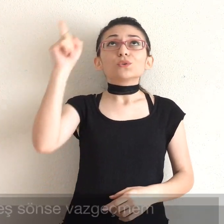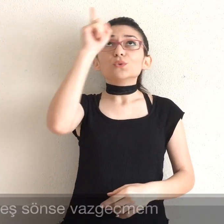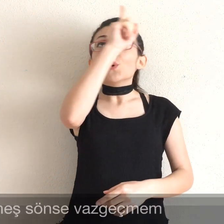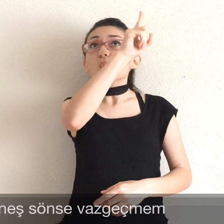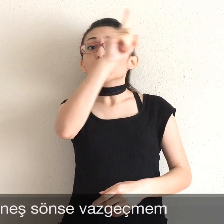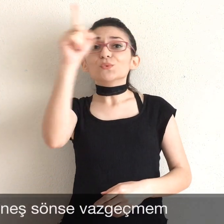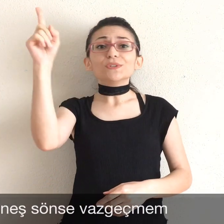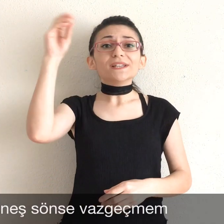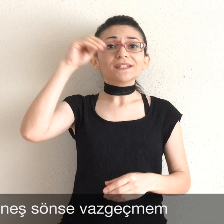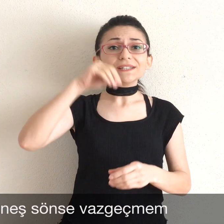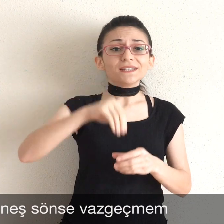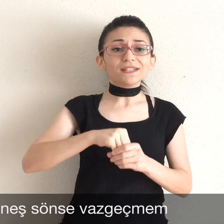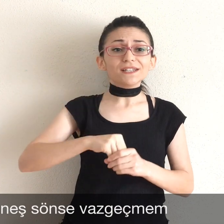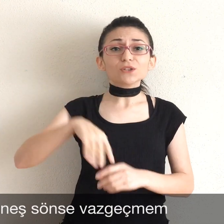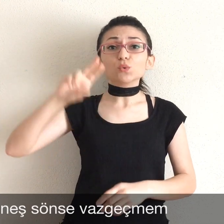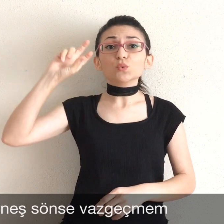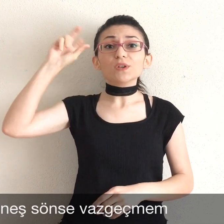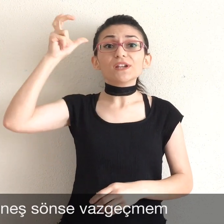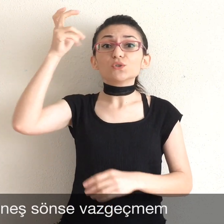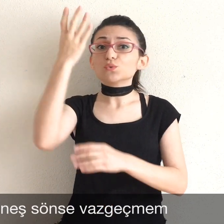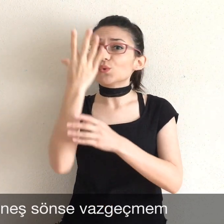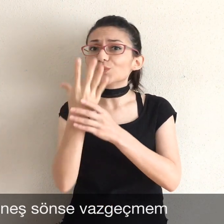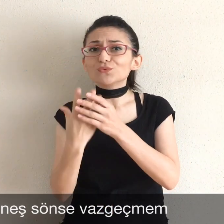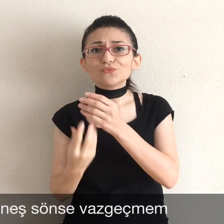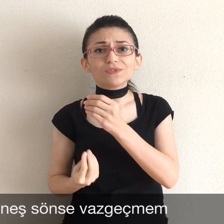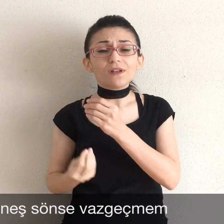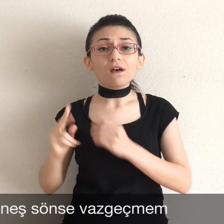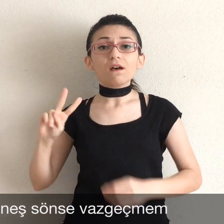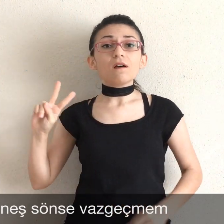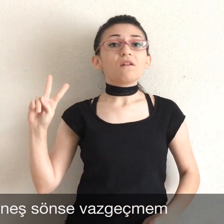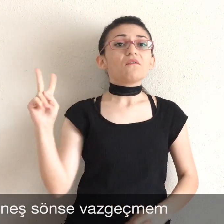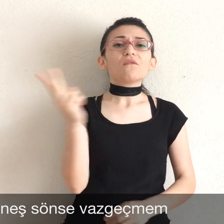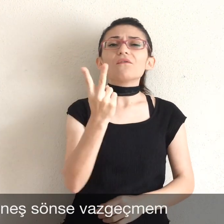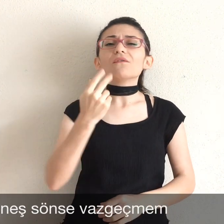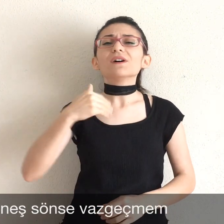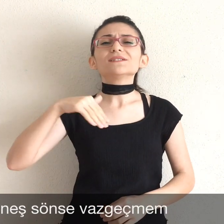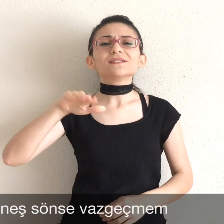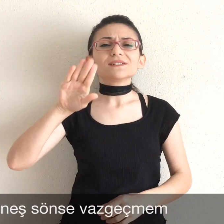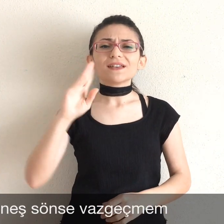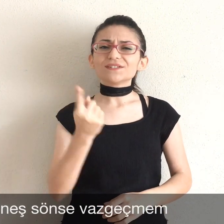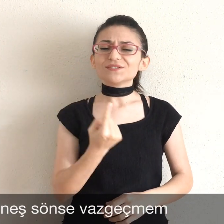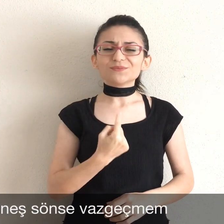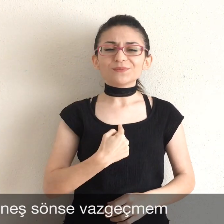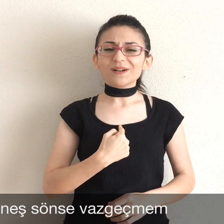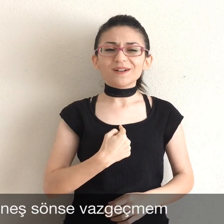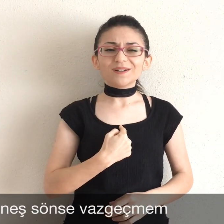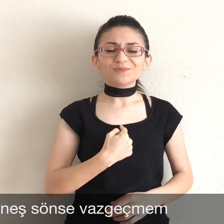Gökteki güneş sönse vazgeçmem